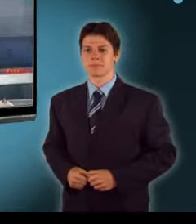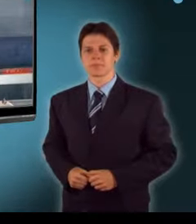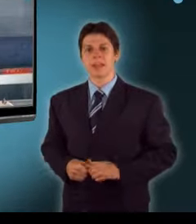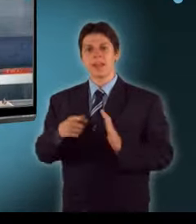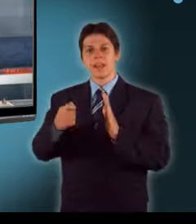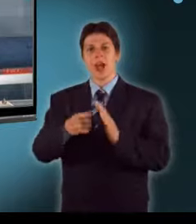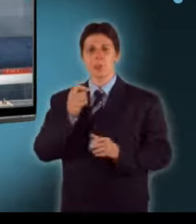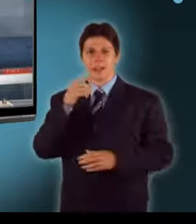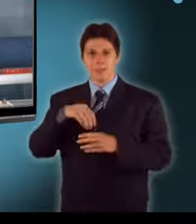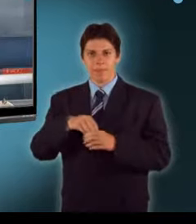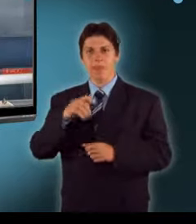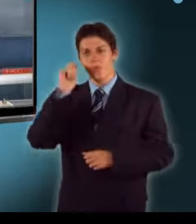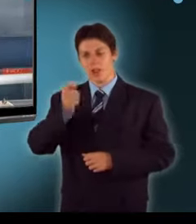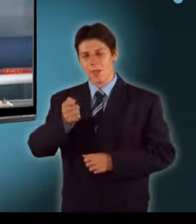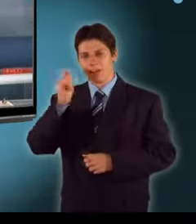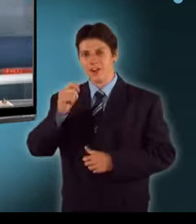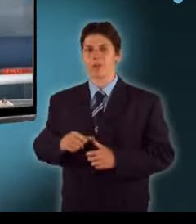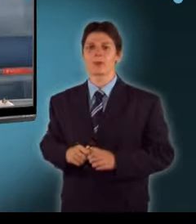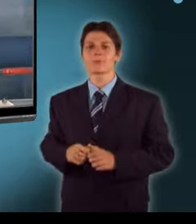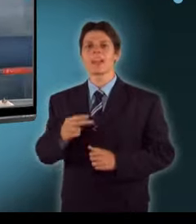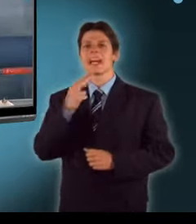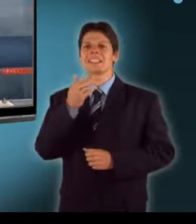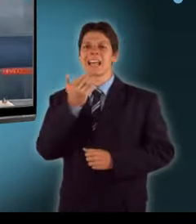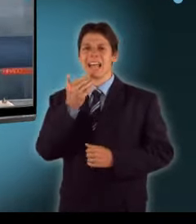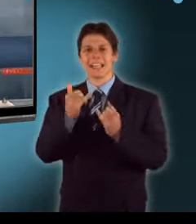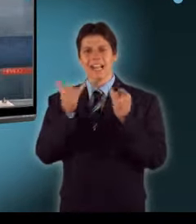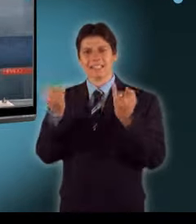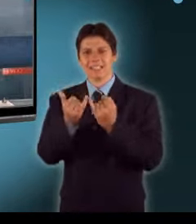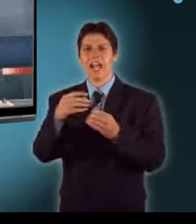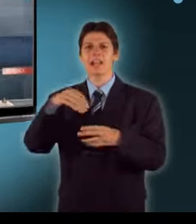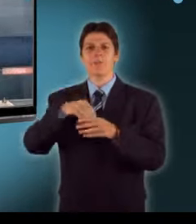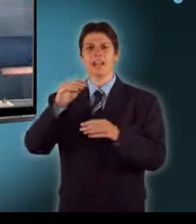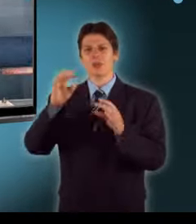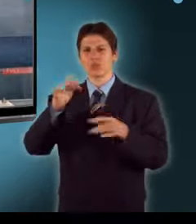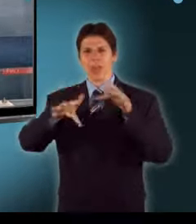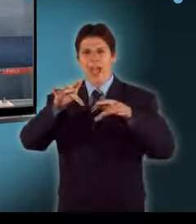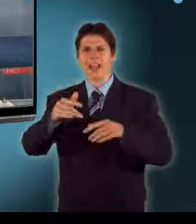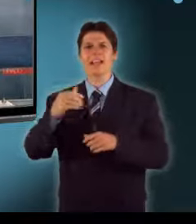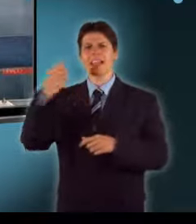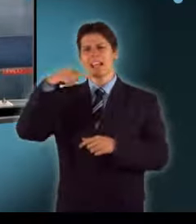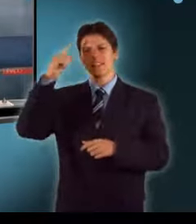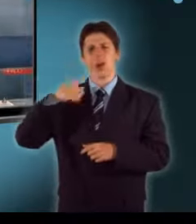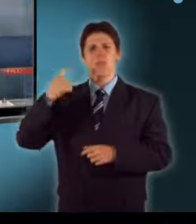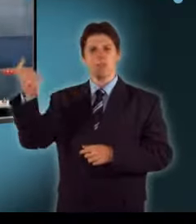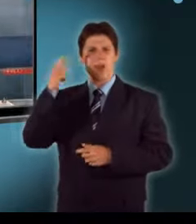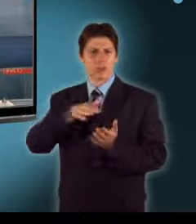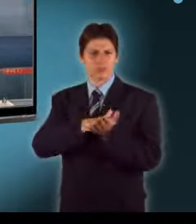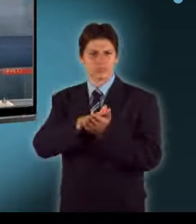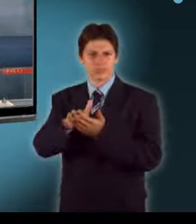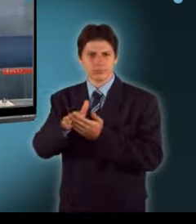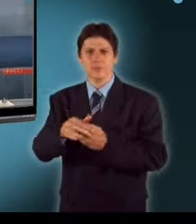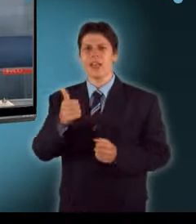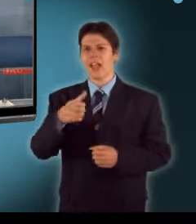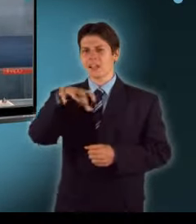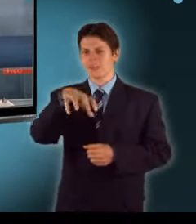A Szentendre-i sziget több települését is megtépázta az éjszakai vihar. A surányhoz tartozó Pócs-megyeren nincs áram és